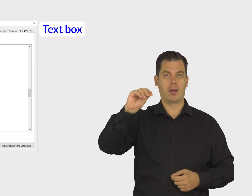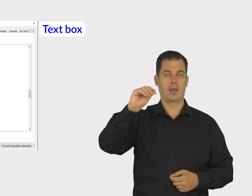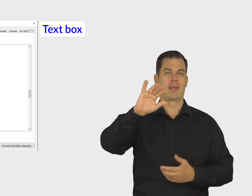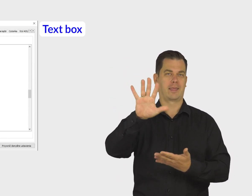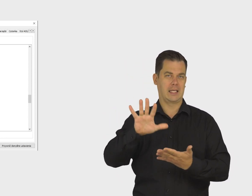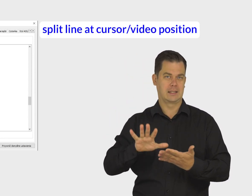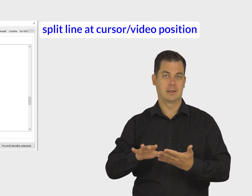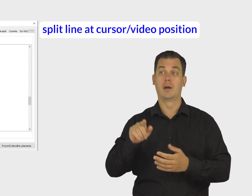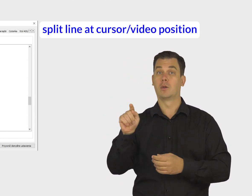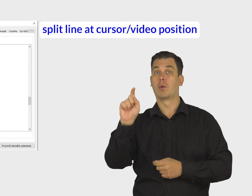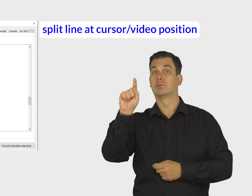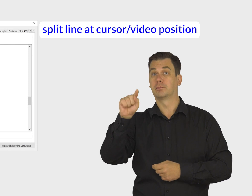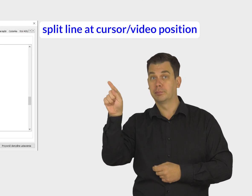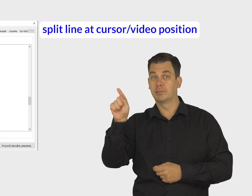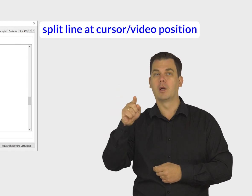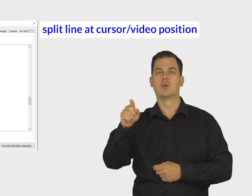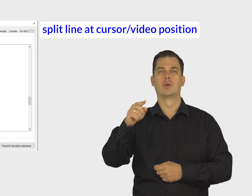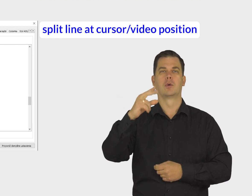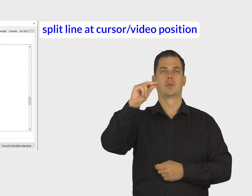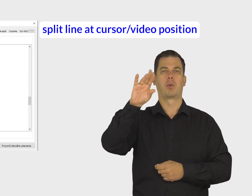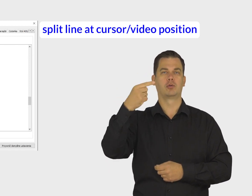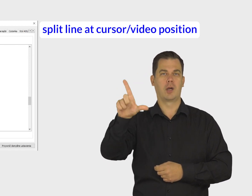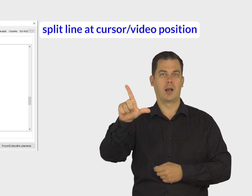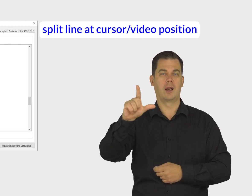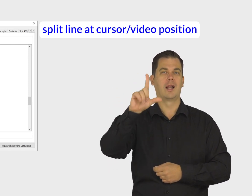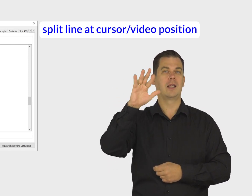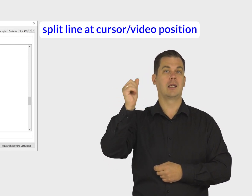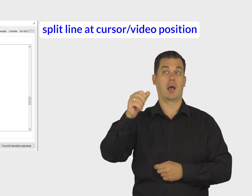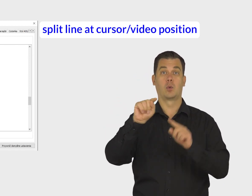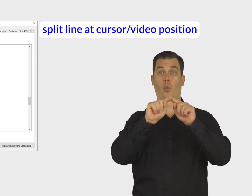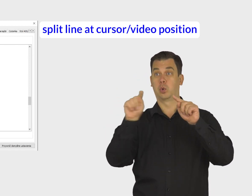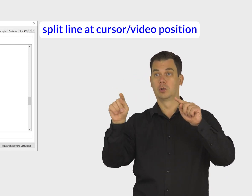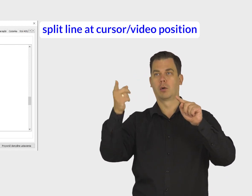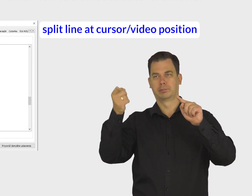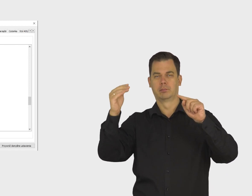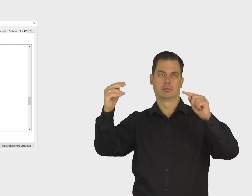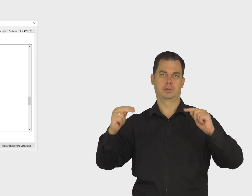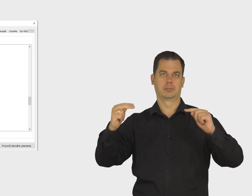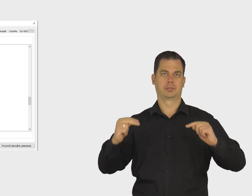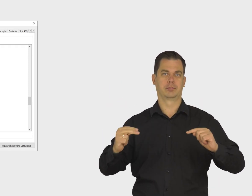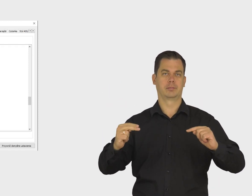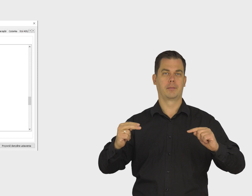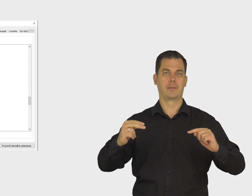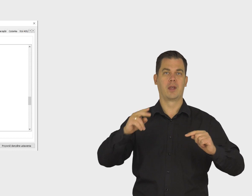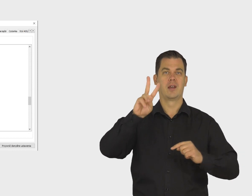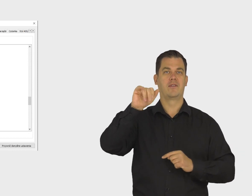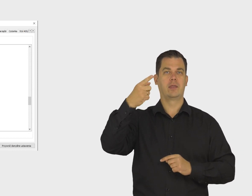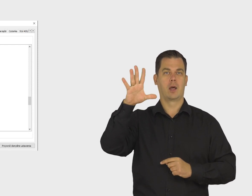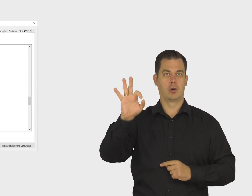a następnie zaznacz Podziel linię w pozycji kursowa u kośnik wideo. Mając zaznaczone te